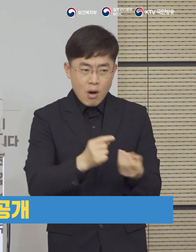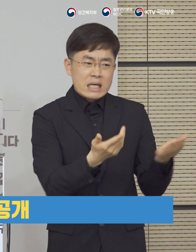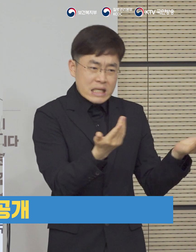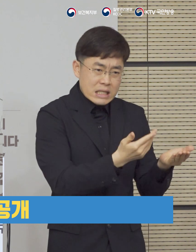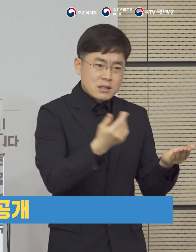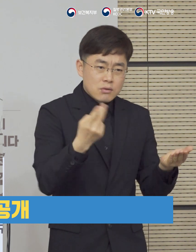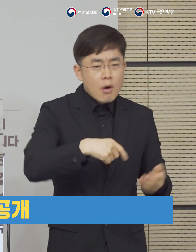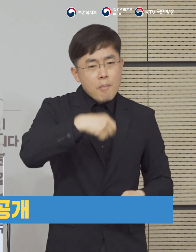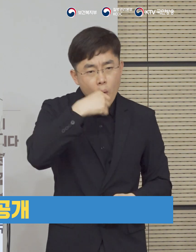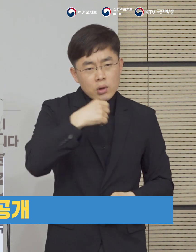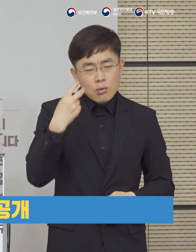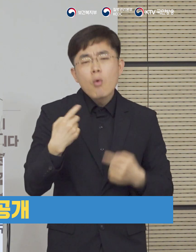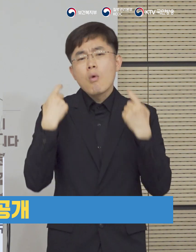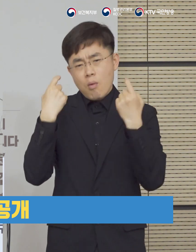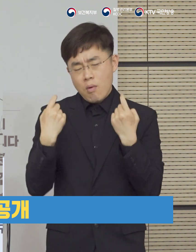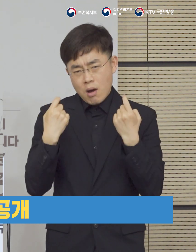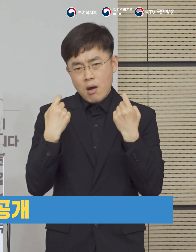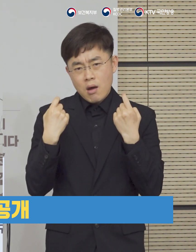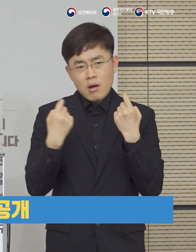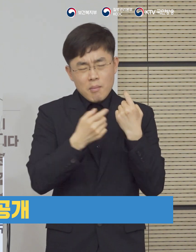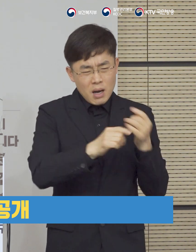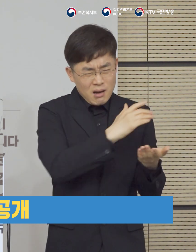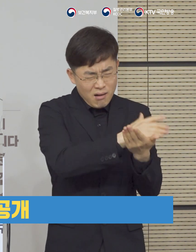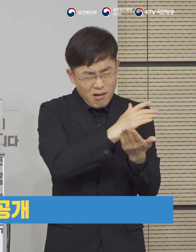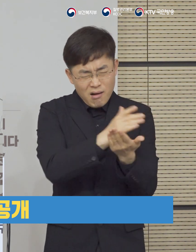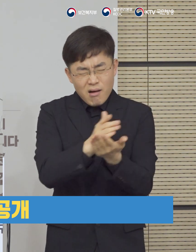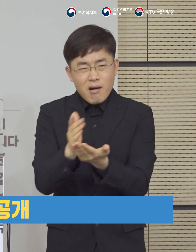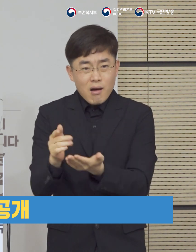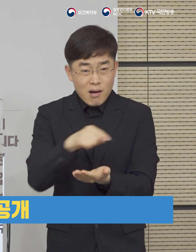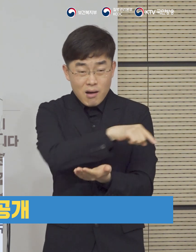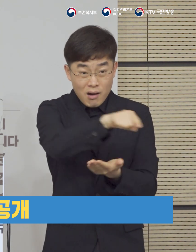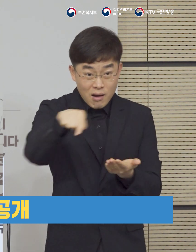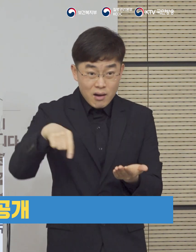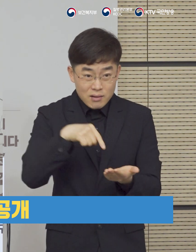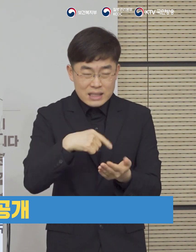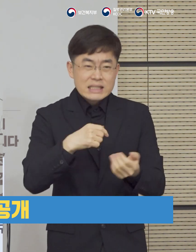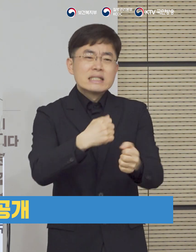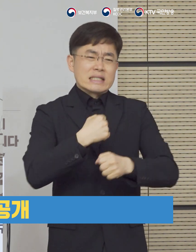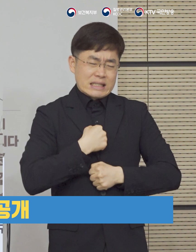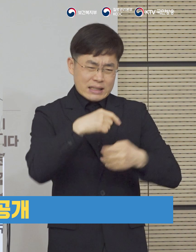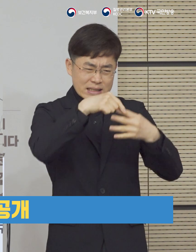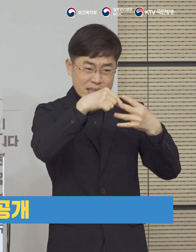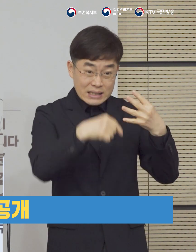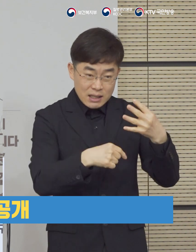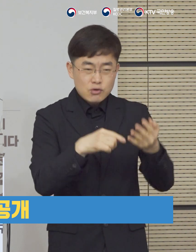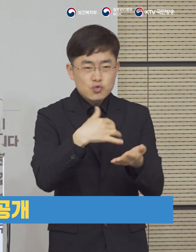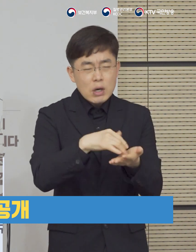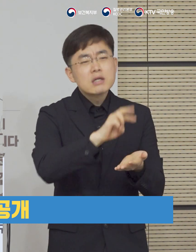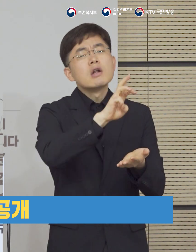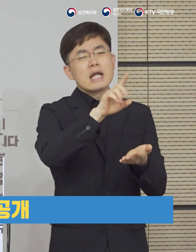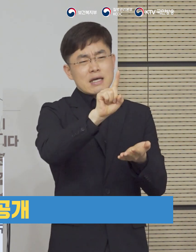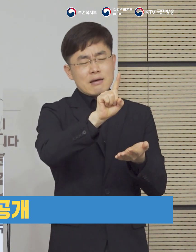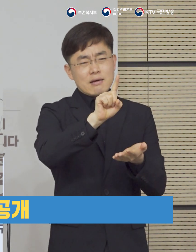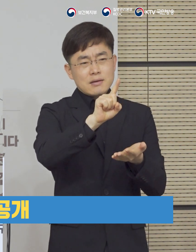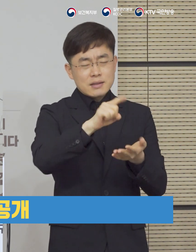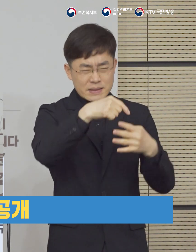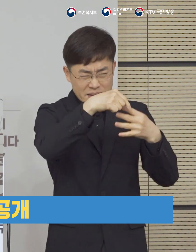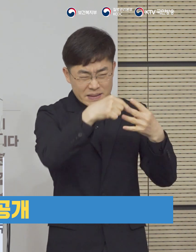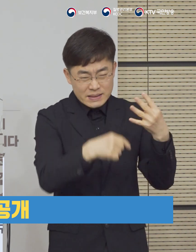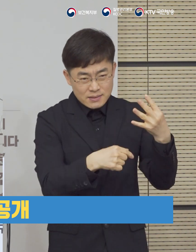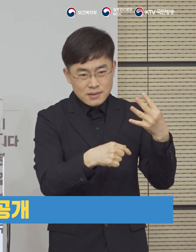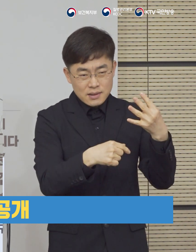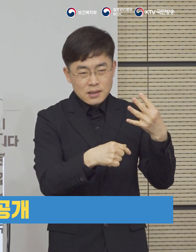업무, 식사, 이동, 여행 등 우리의 일상 속에서 함께 지켜야 하는 31개